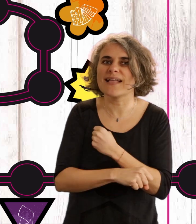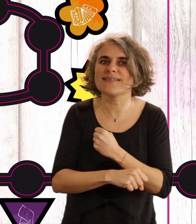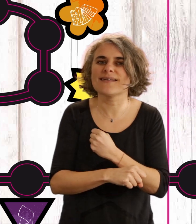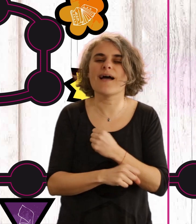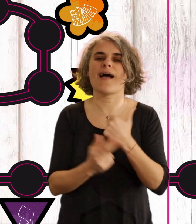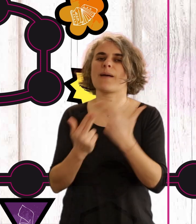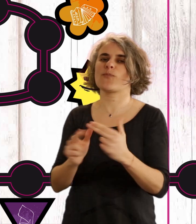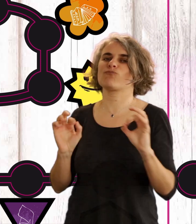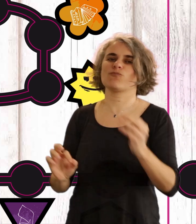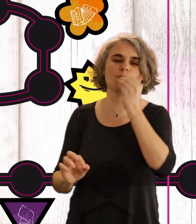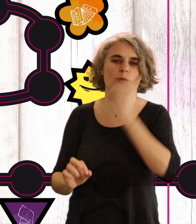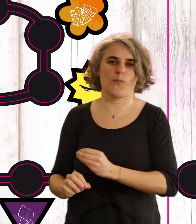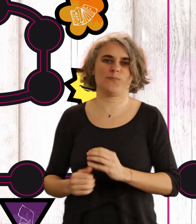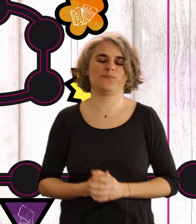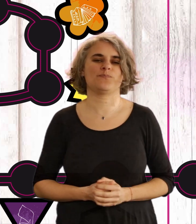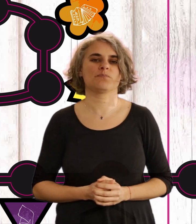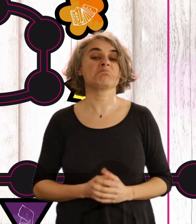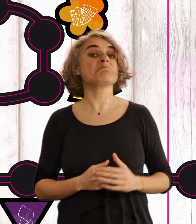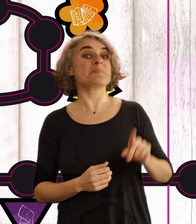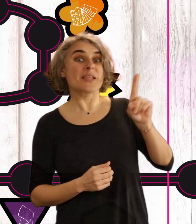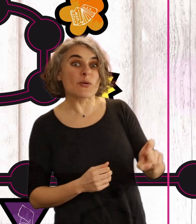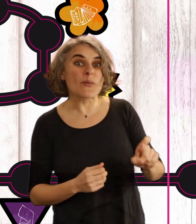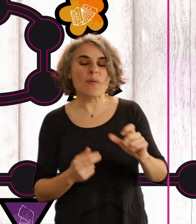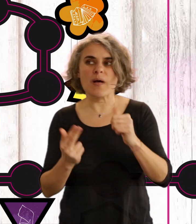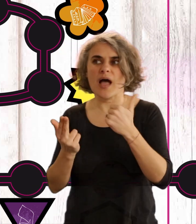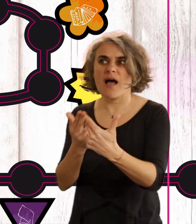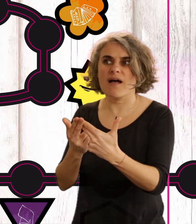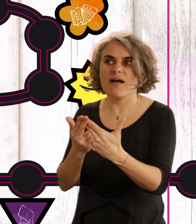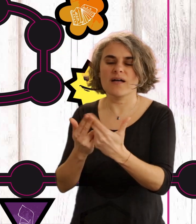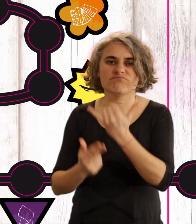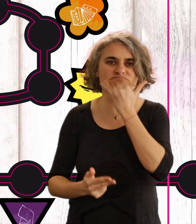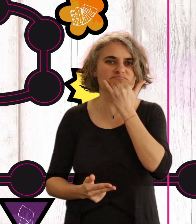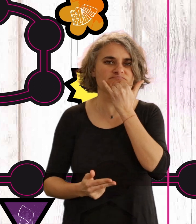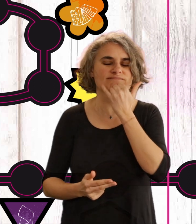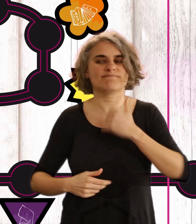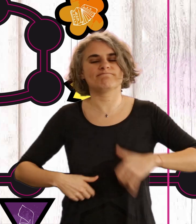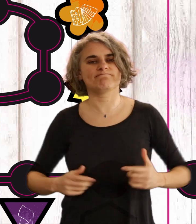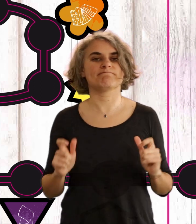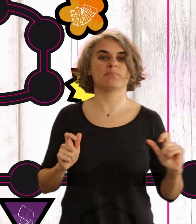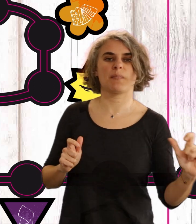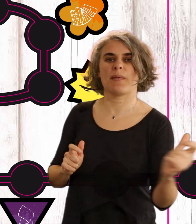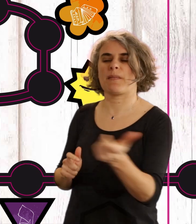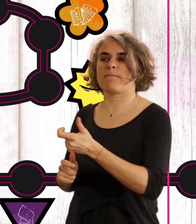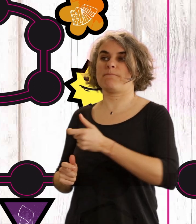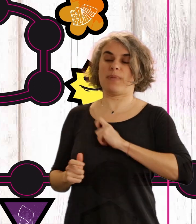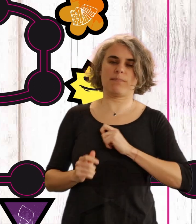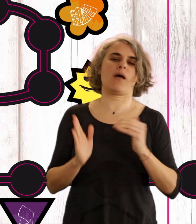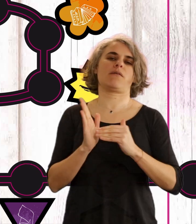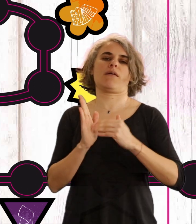question « N'hésite pas à gagner ». En cas de mauvaise réponse, l'équipe tentera de répondre à une autre question « N'hésite pas à